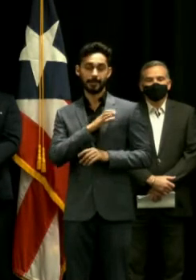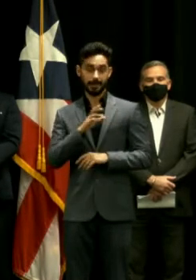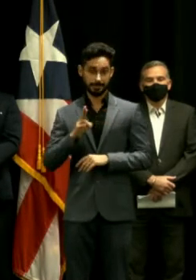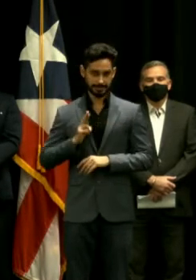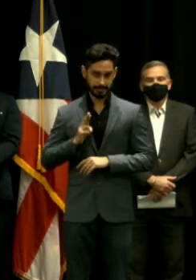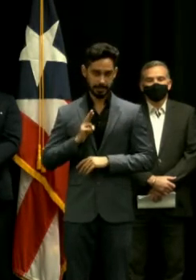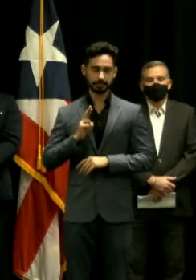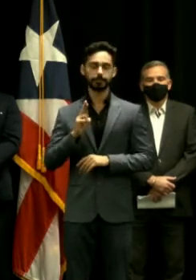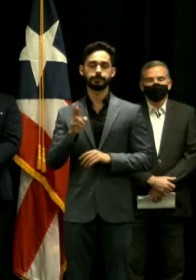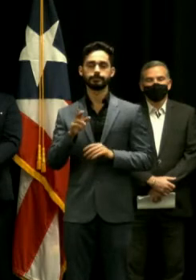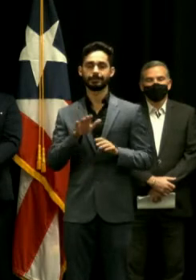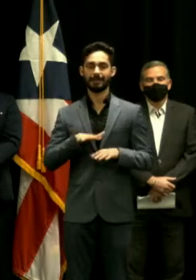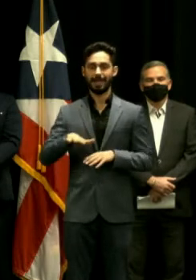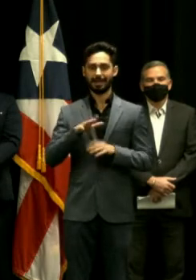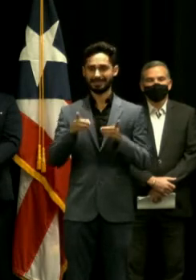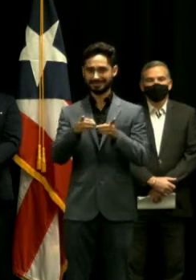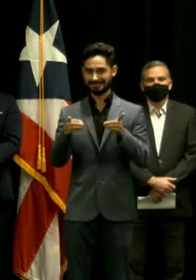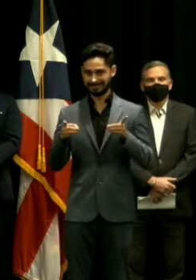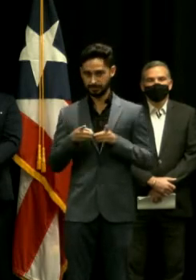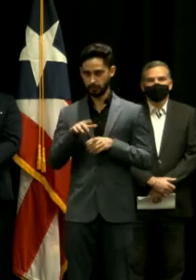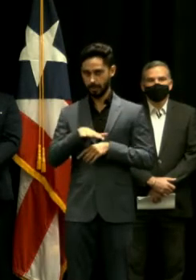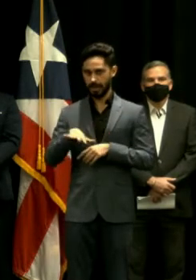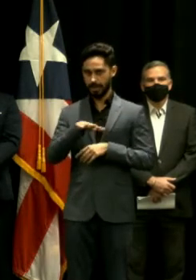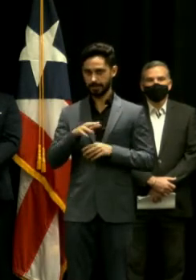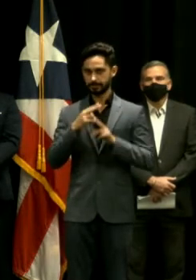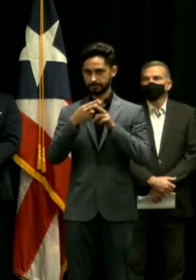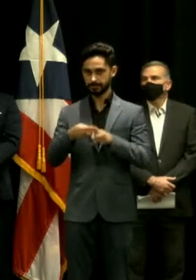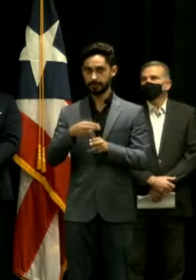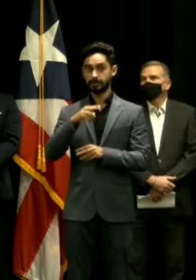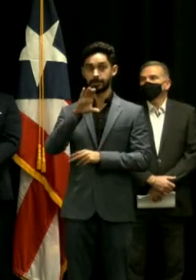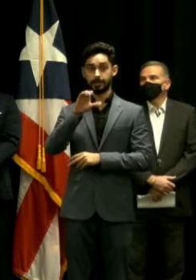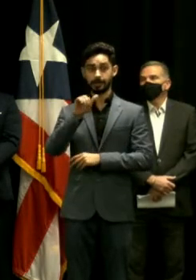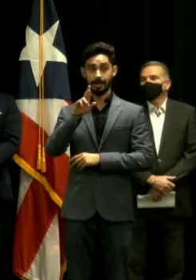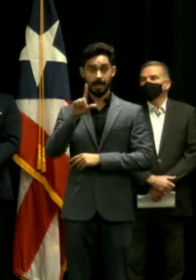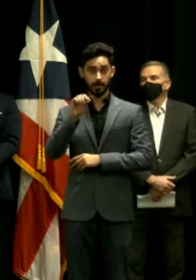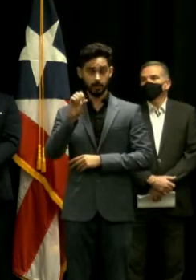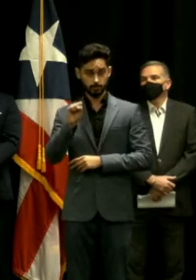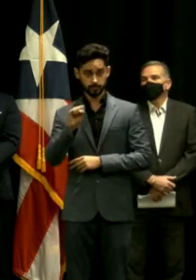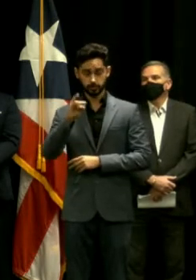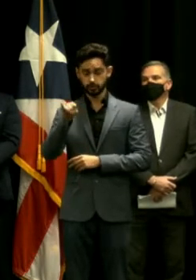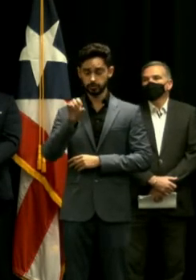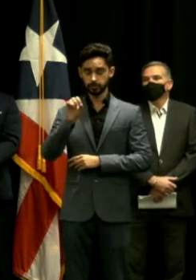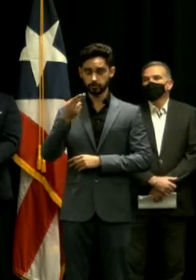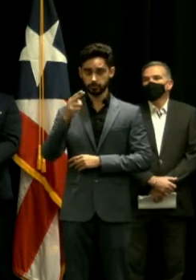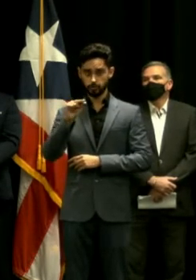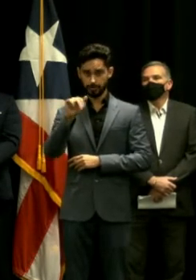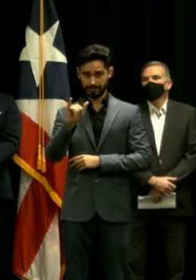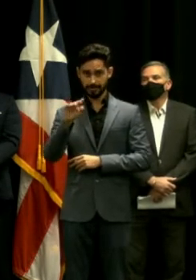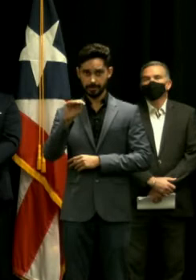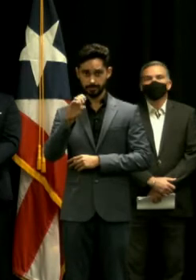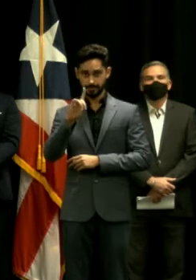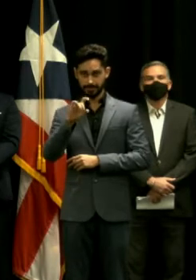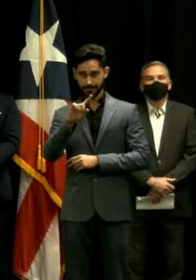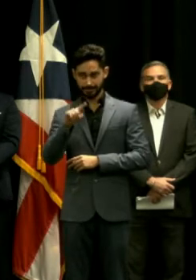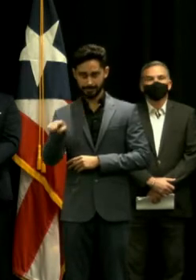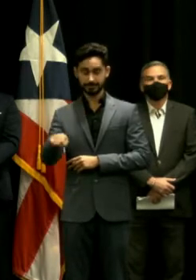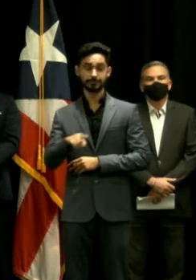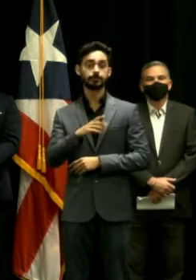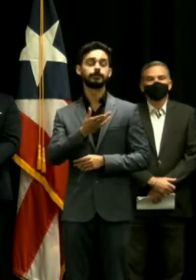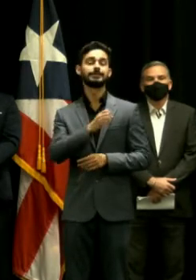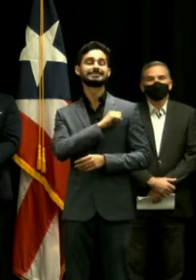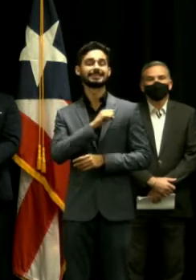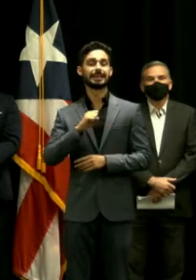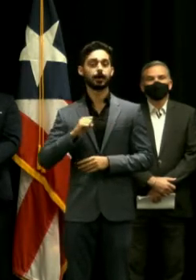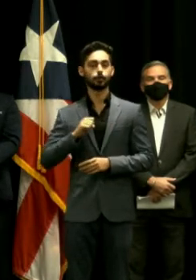Representantes del Distrito, Carlos Johnny Méndez, la senadora del Distrito de Carolina